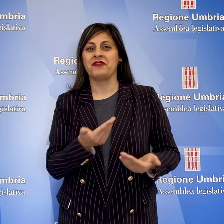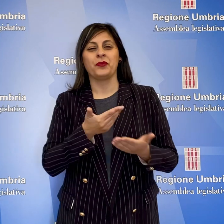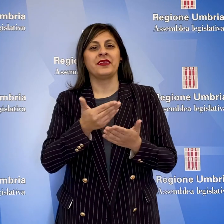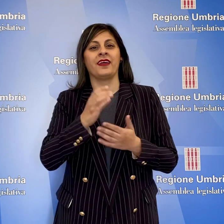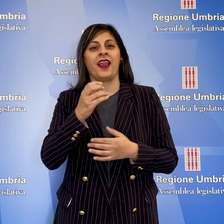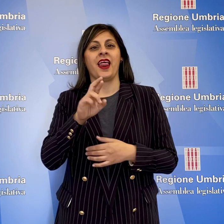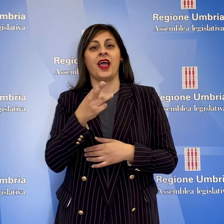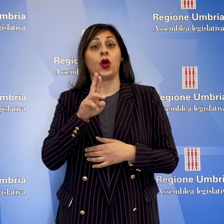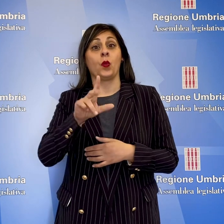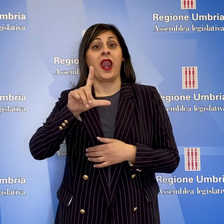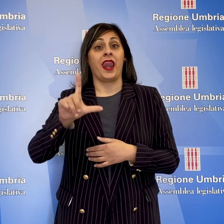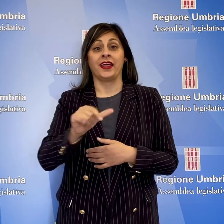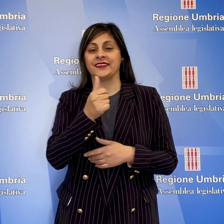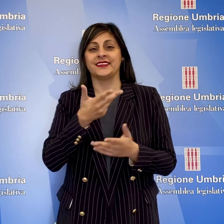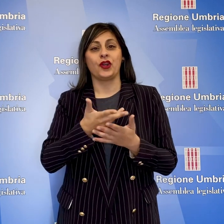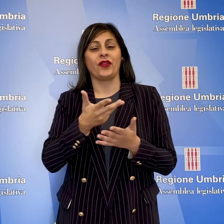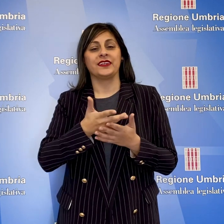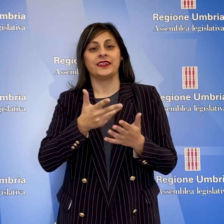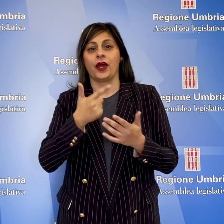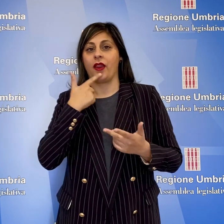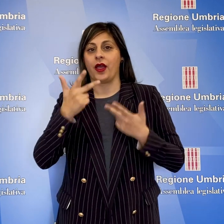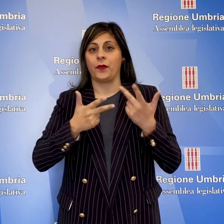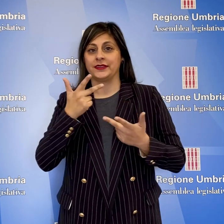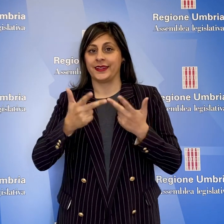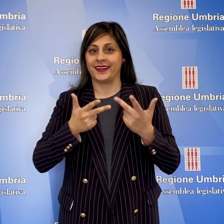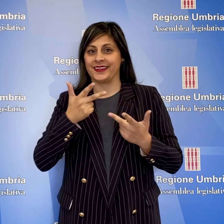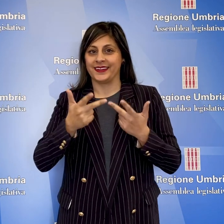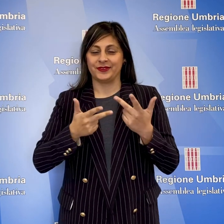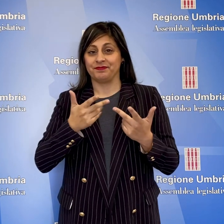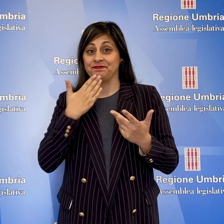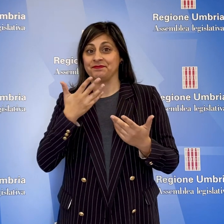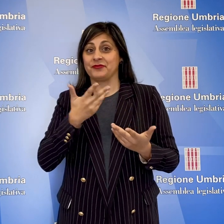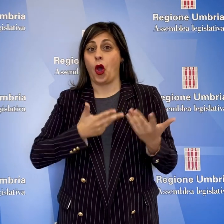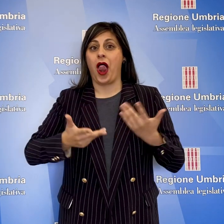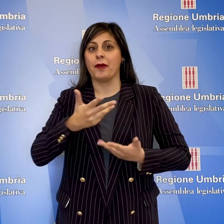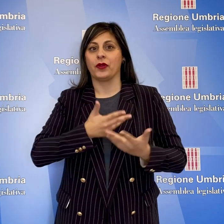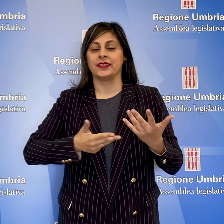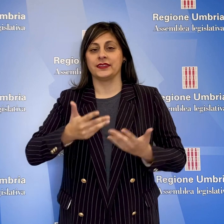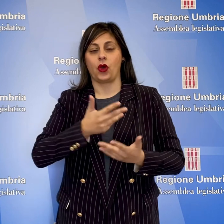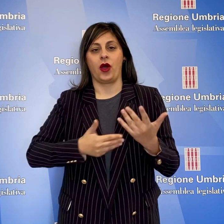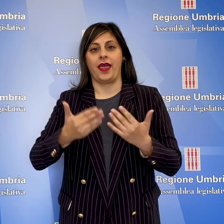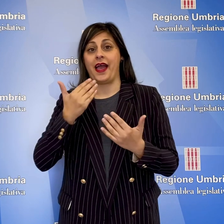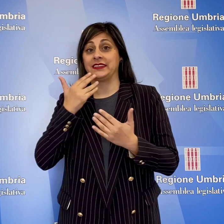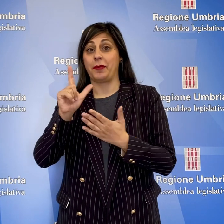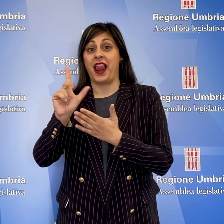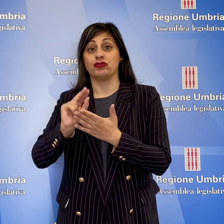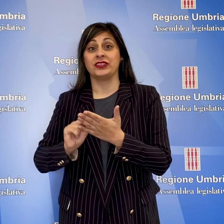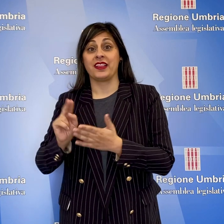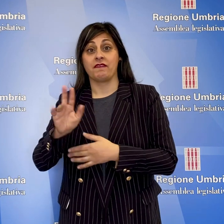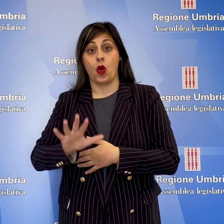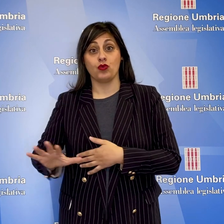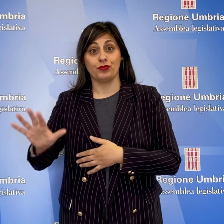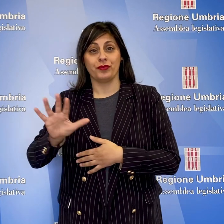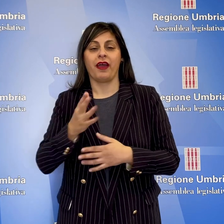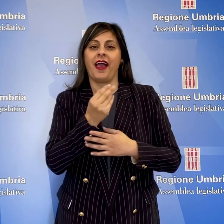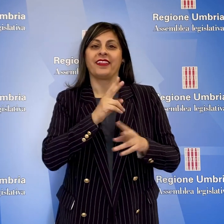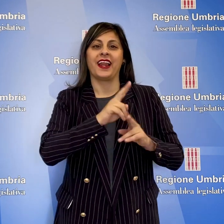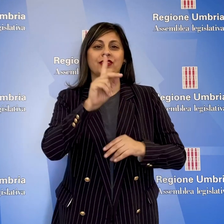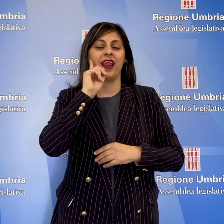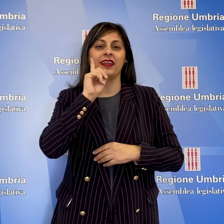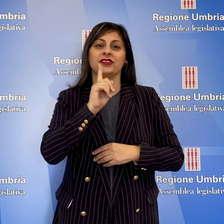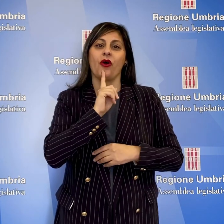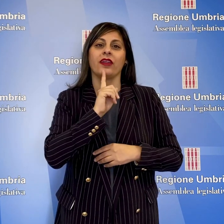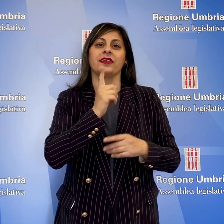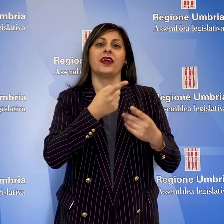Benvenuti a Telecrullis, il notiziario nella lingua dei segni, frutto della collaborazione tra l'Assemblea Legislativa dell'Umbria